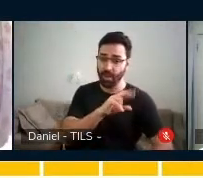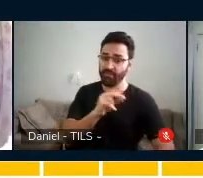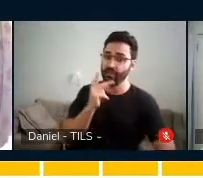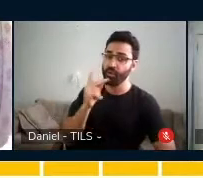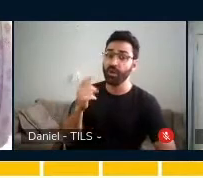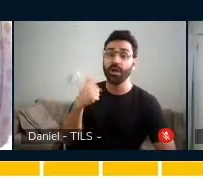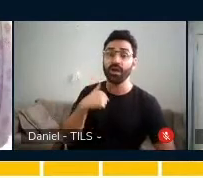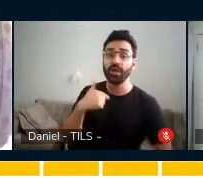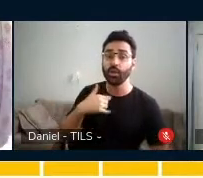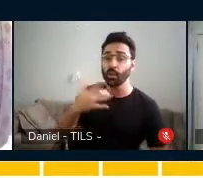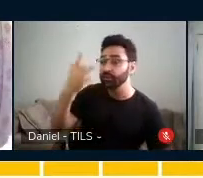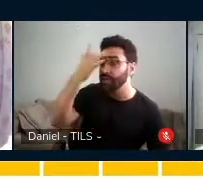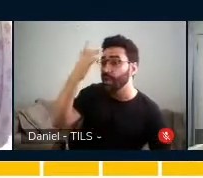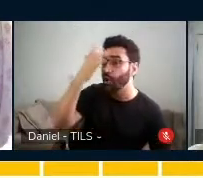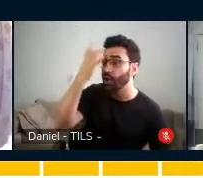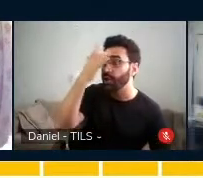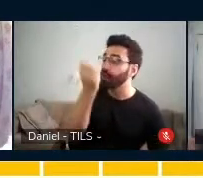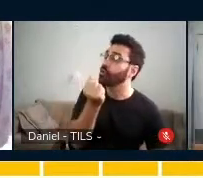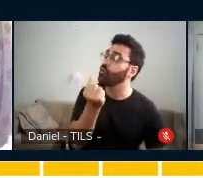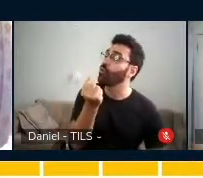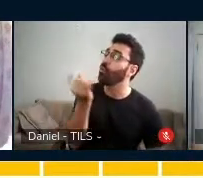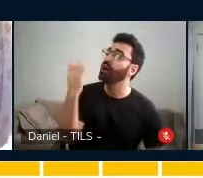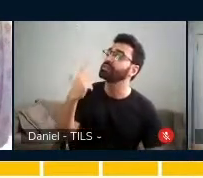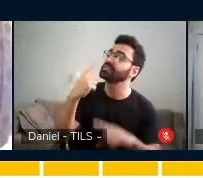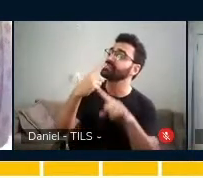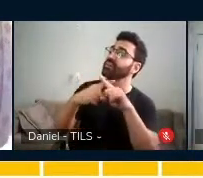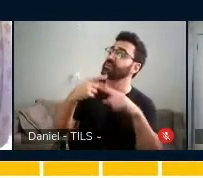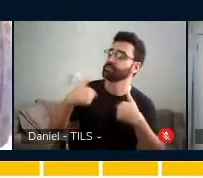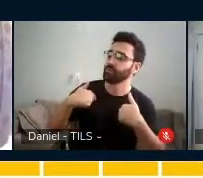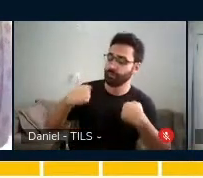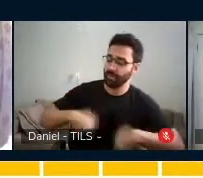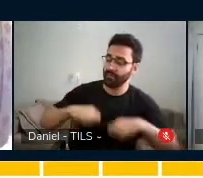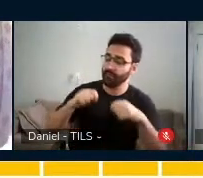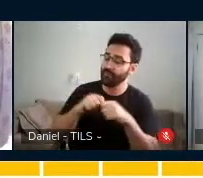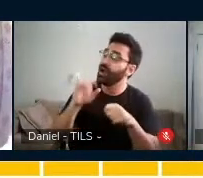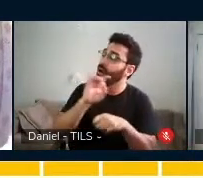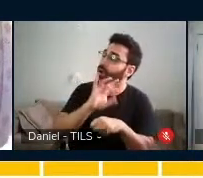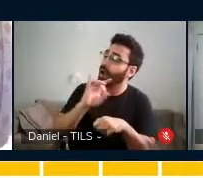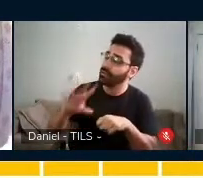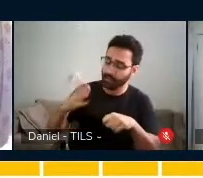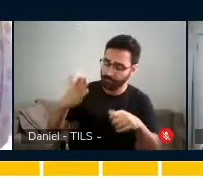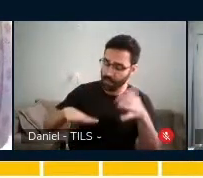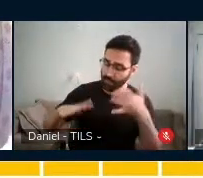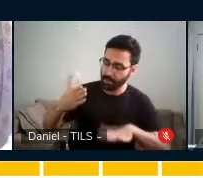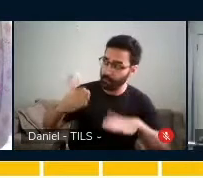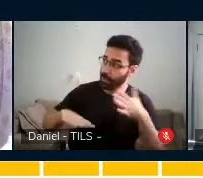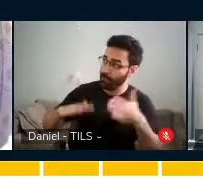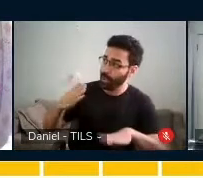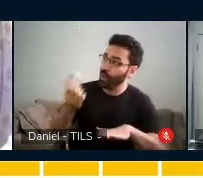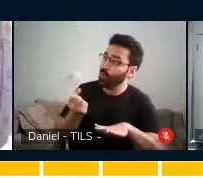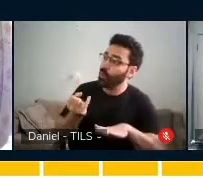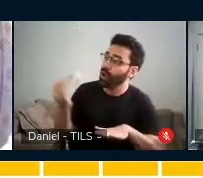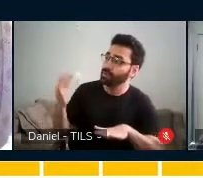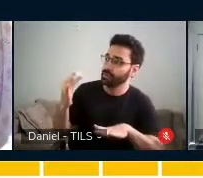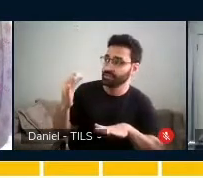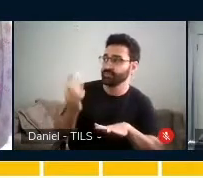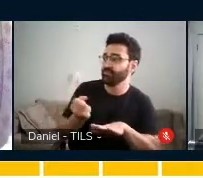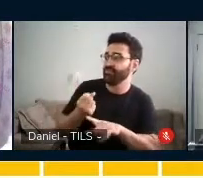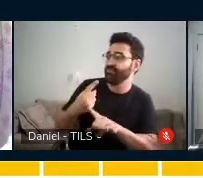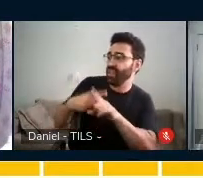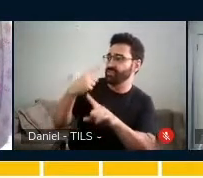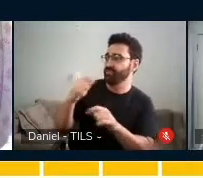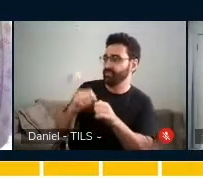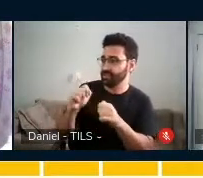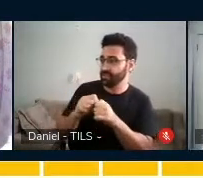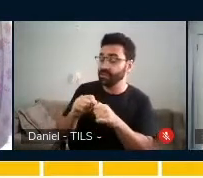decorei quantas vezes tenho que fazer cada movimento do copo e quantas vezes tenho que fazer a